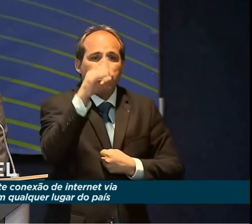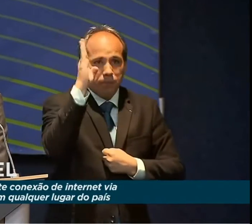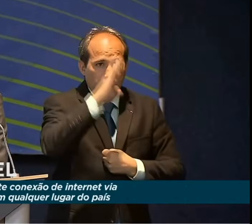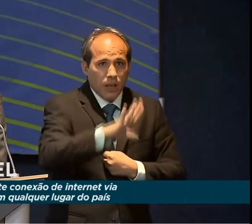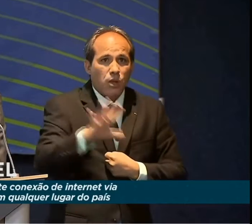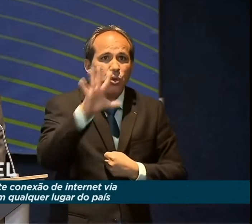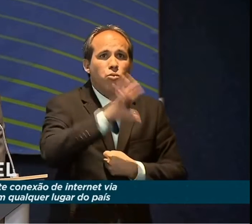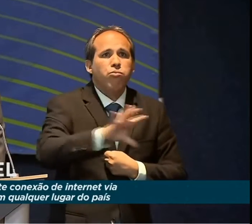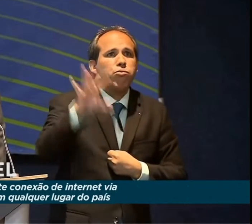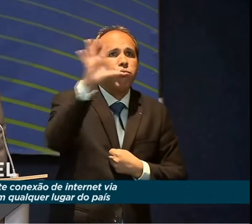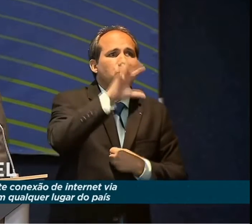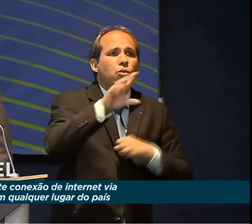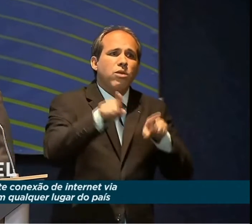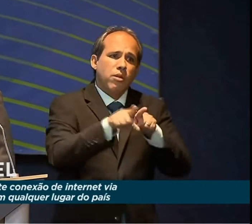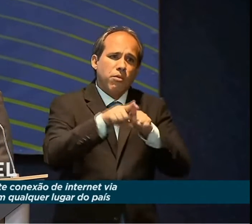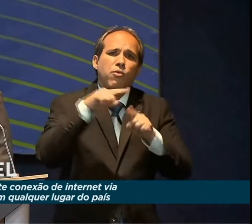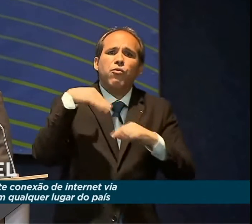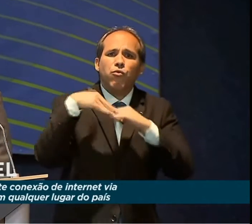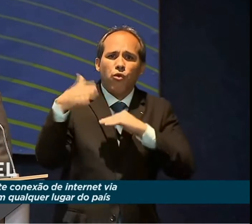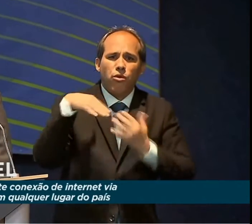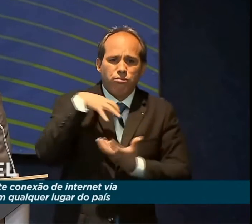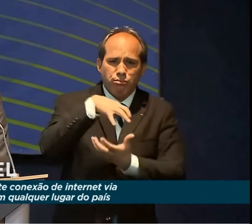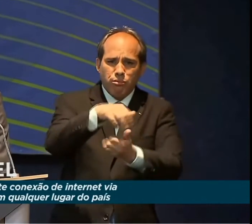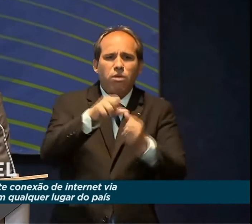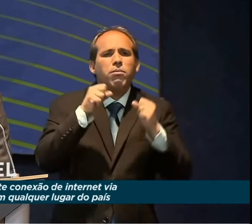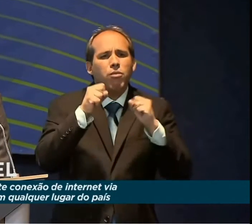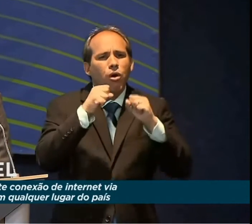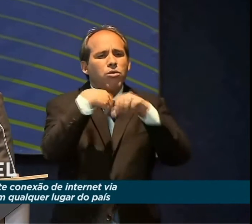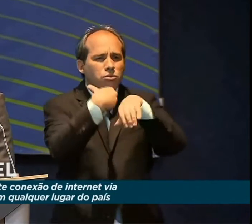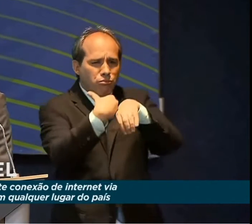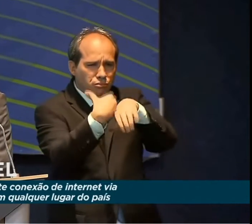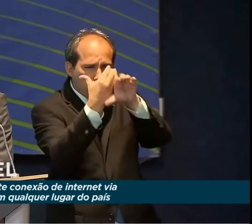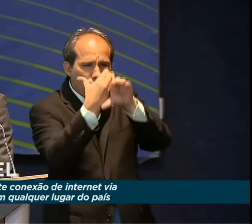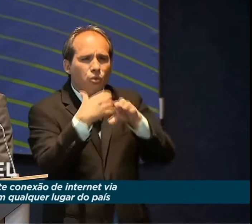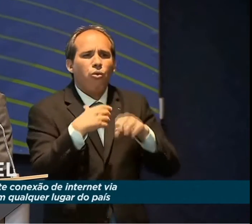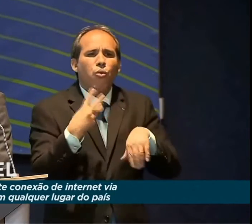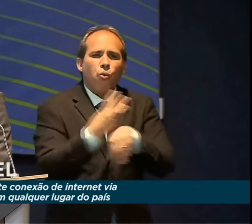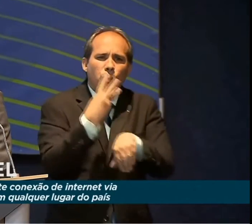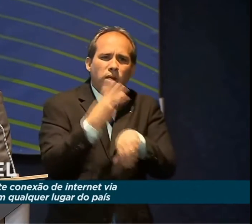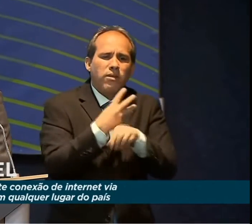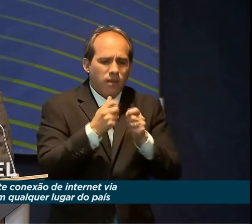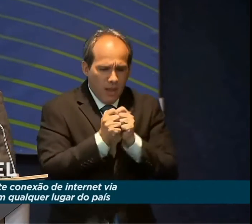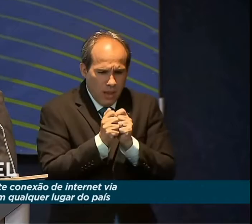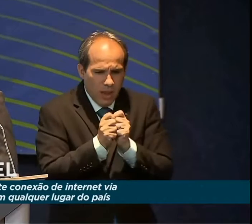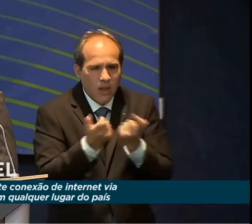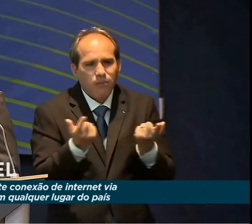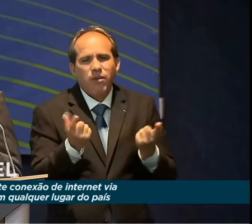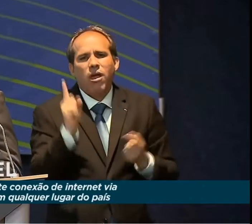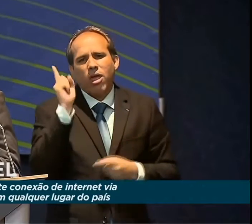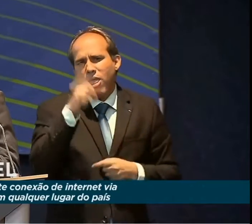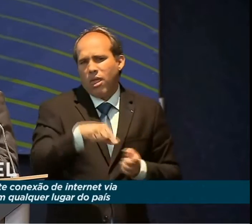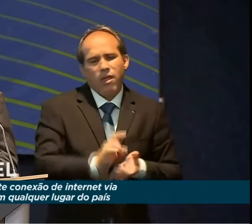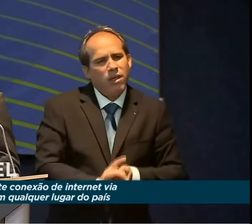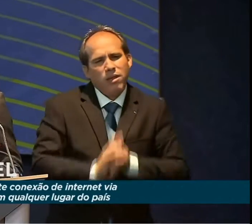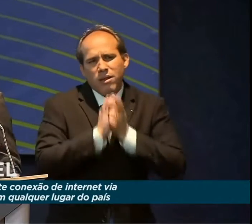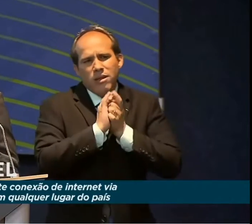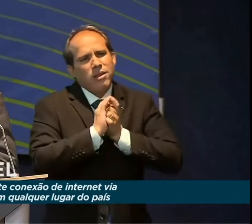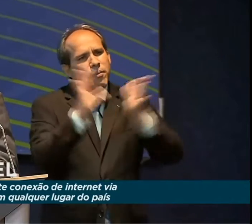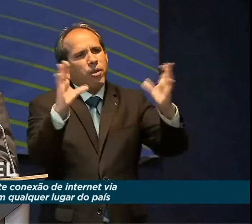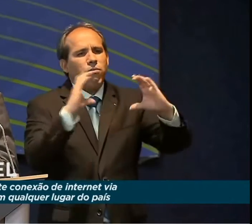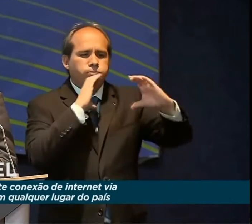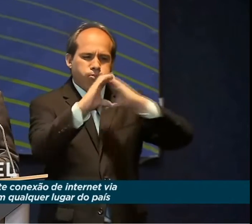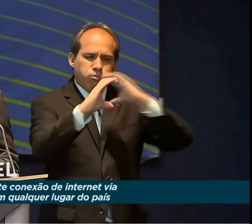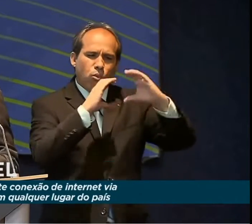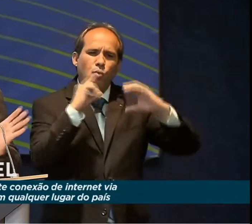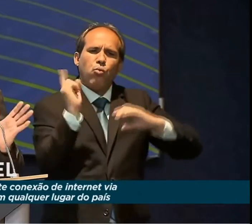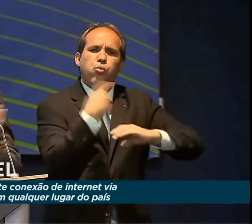afora. Podem fazer videochamadas, podem usar o WhatsApp, é totalmente independente, você comunica com o